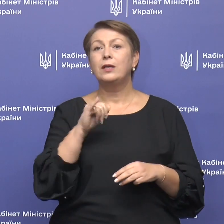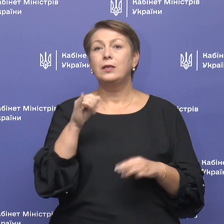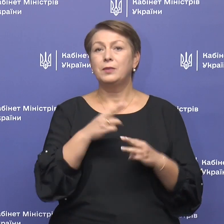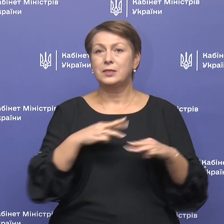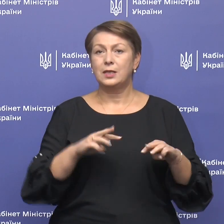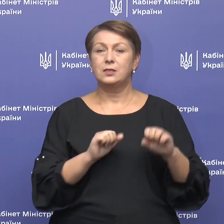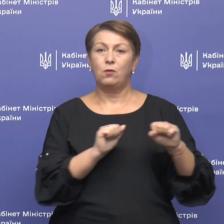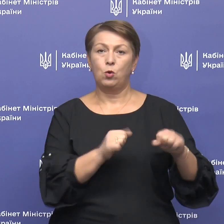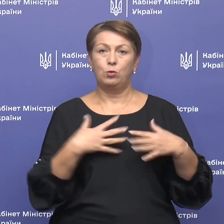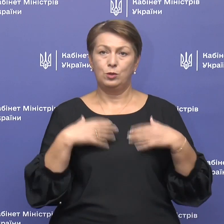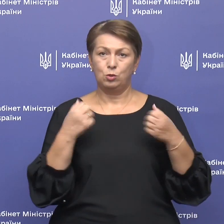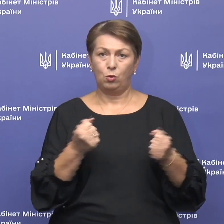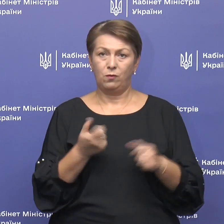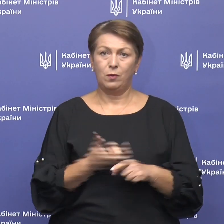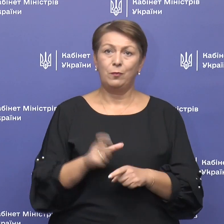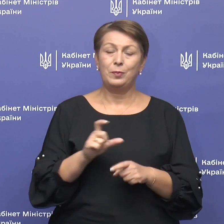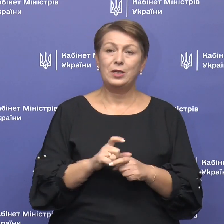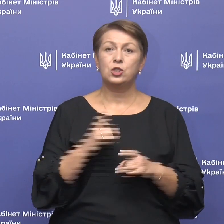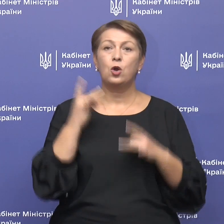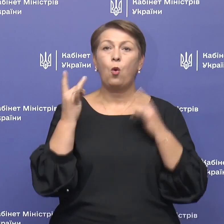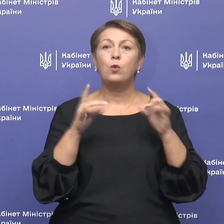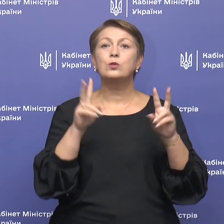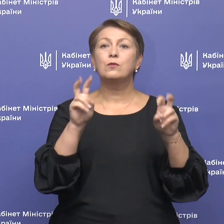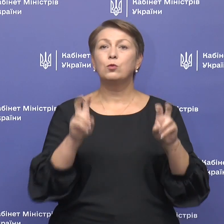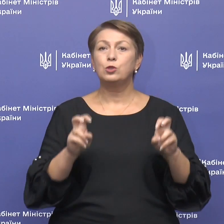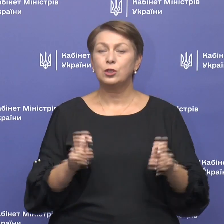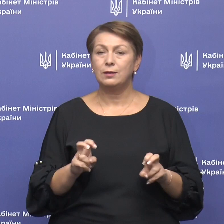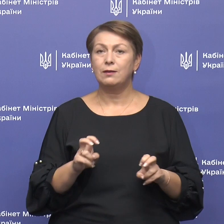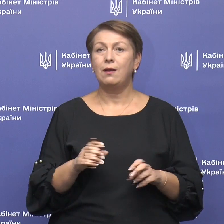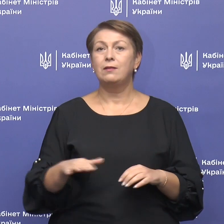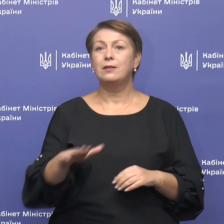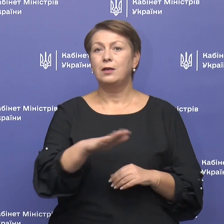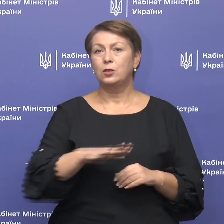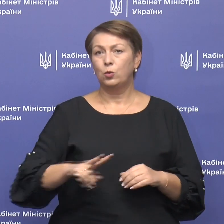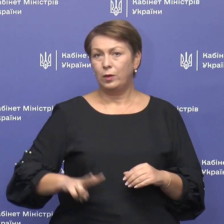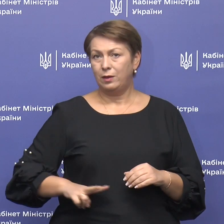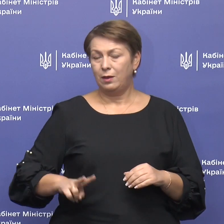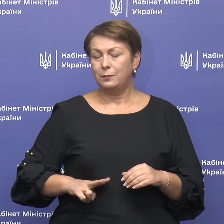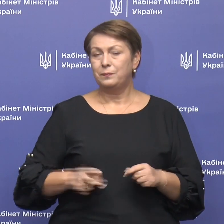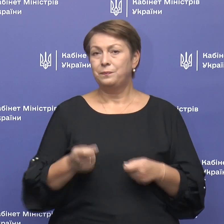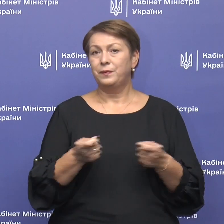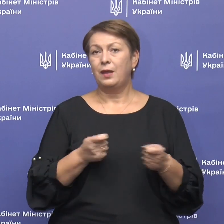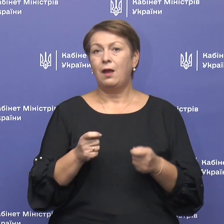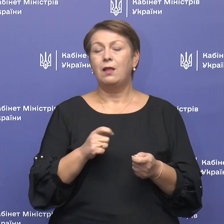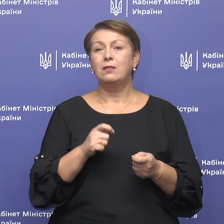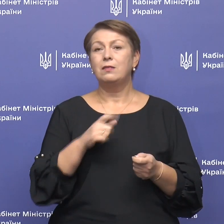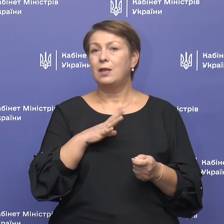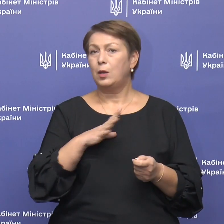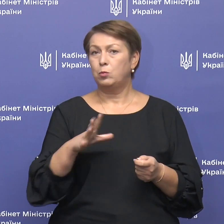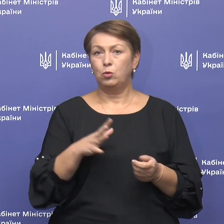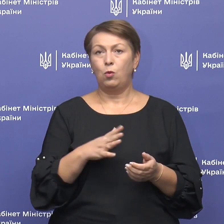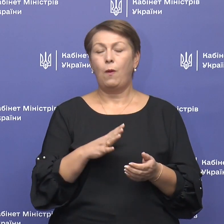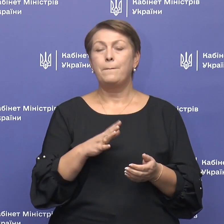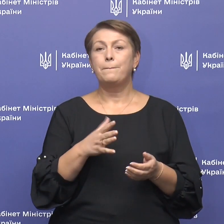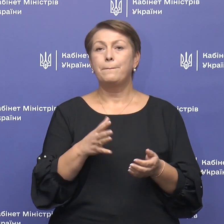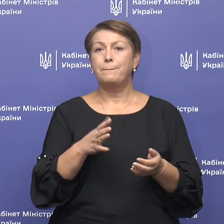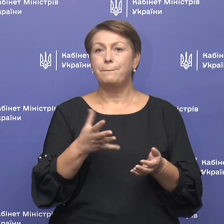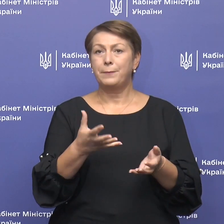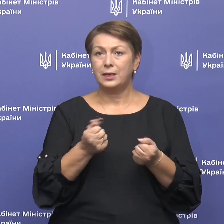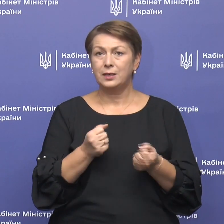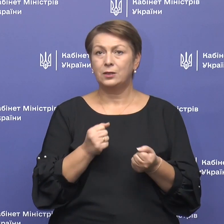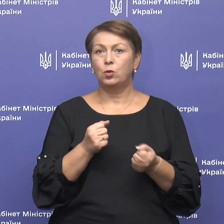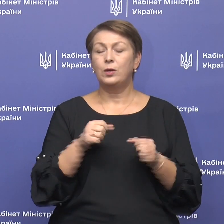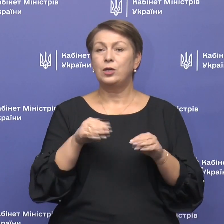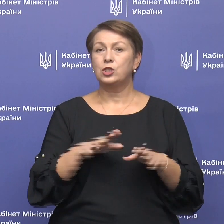В більшості озвучених мною адміністративних територій не було прийнято рішення не зупиняти громадський